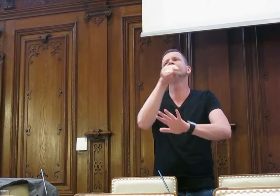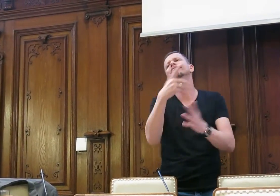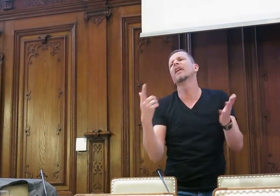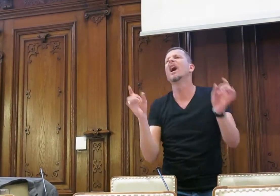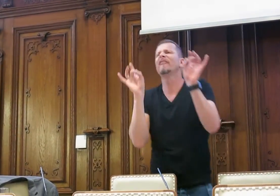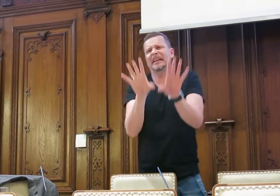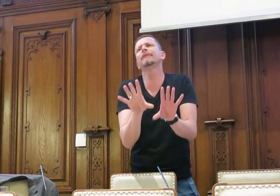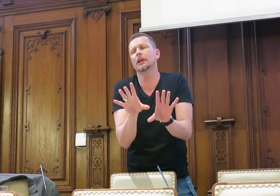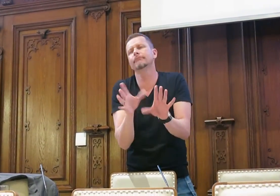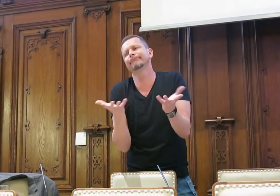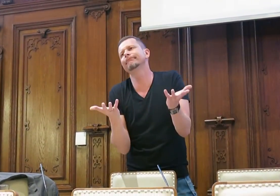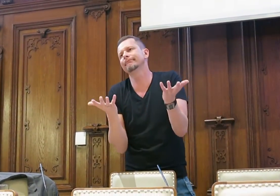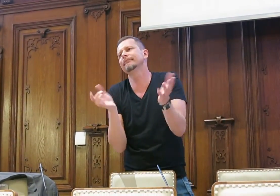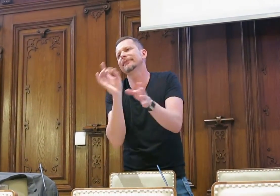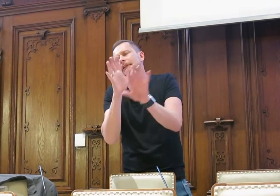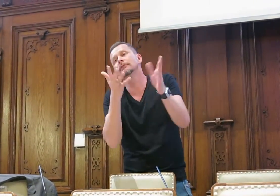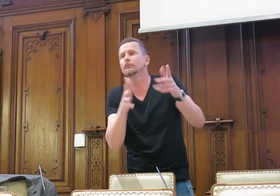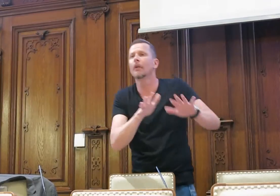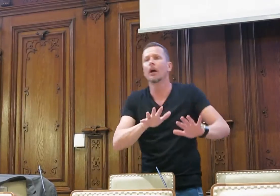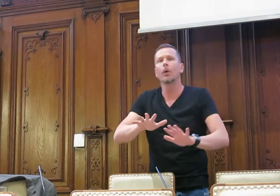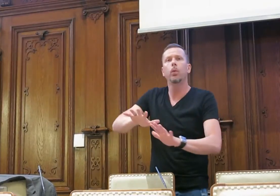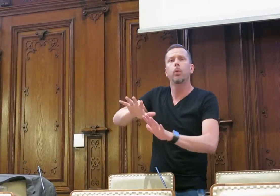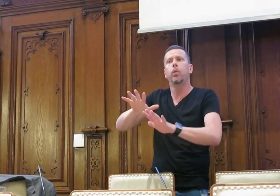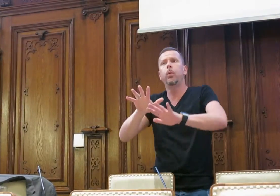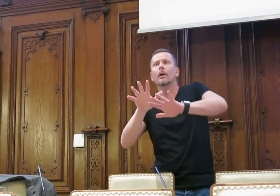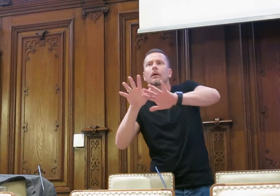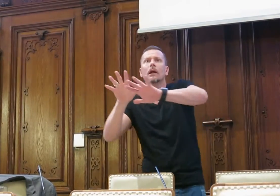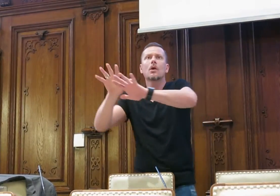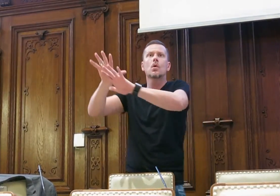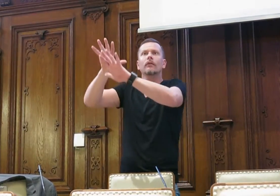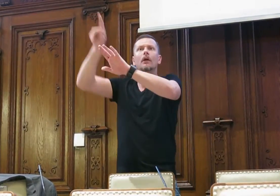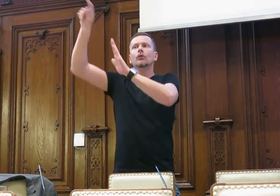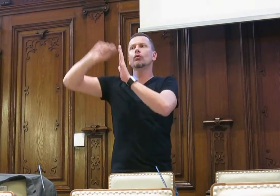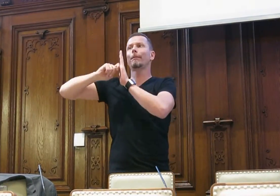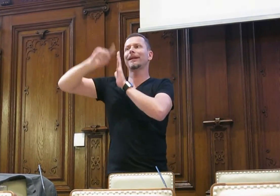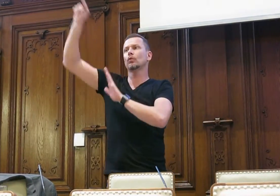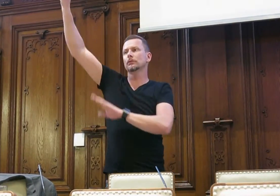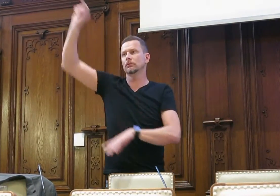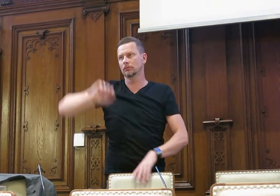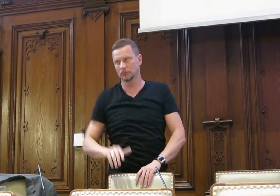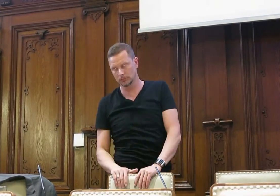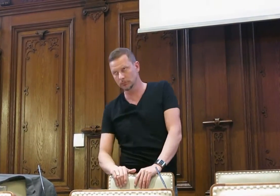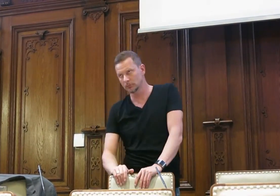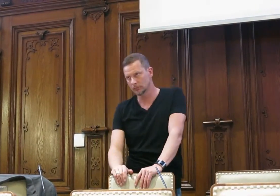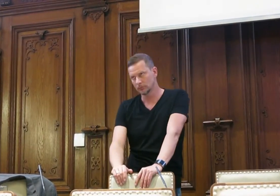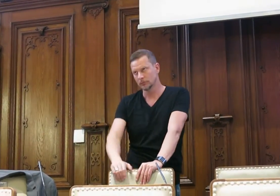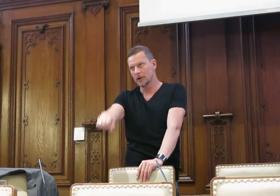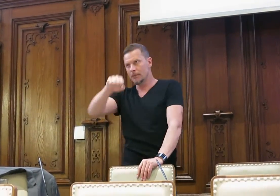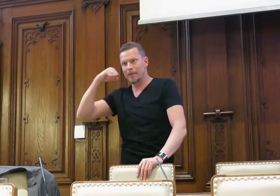und auch diese sind überfahren worden, Entschuldigung, sie sind vergiftet worden, sie regnet es den Weg in den